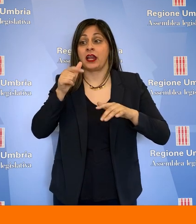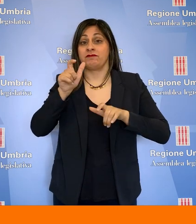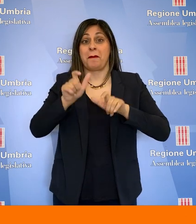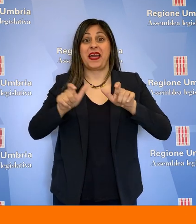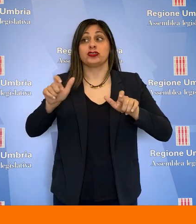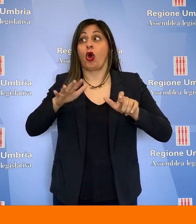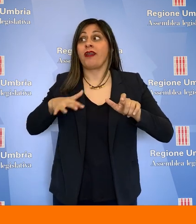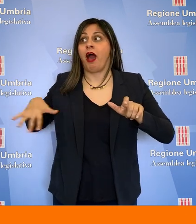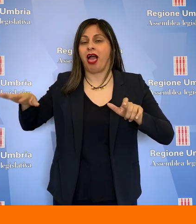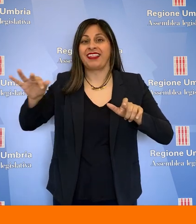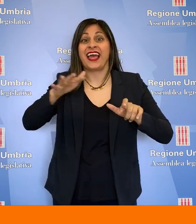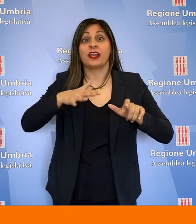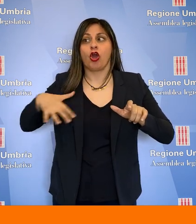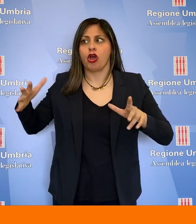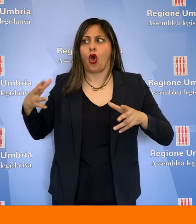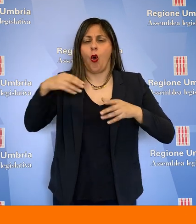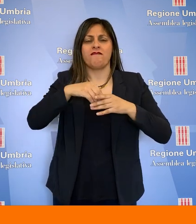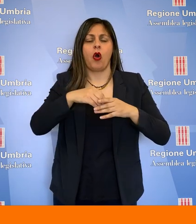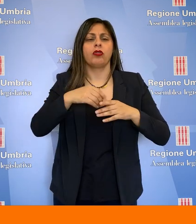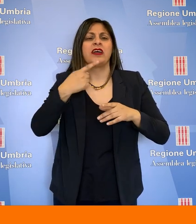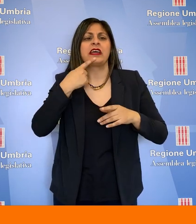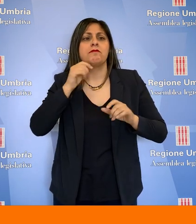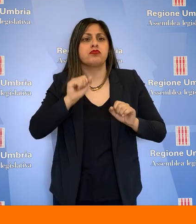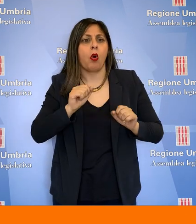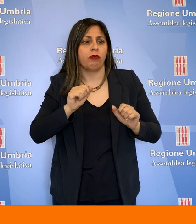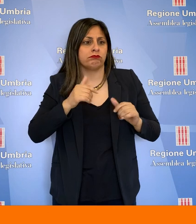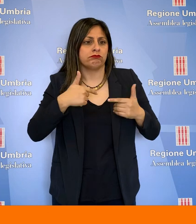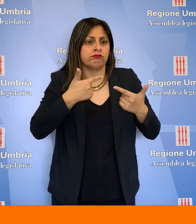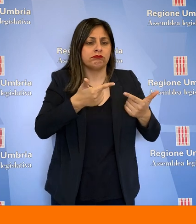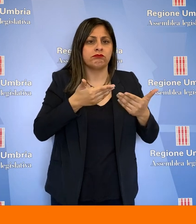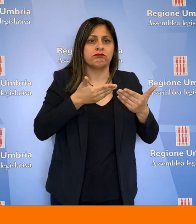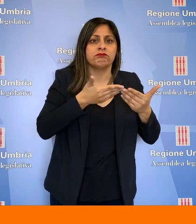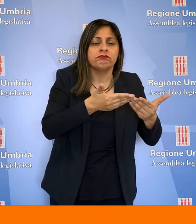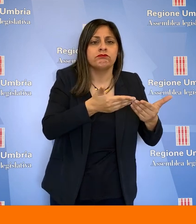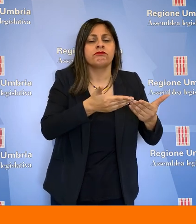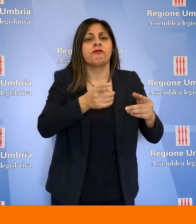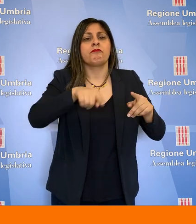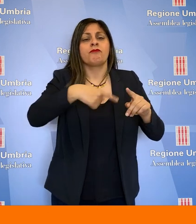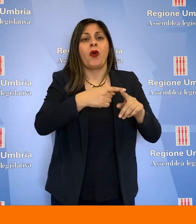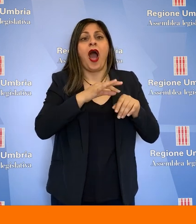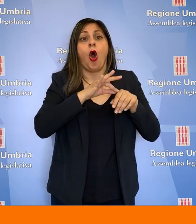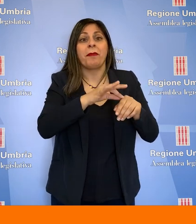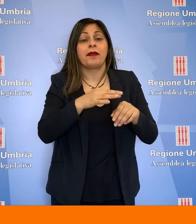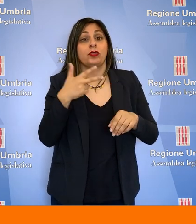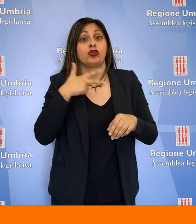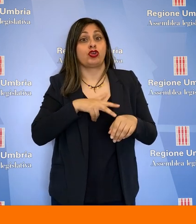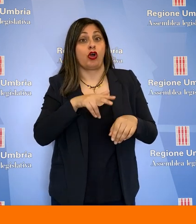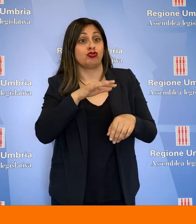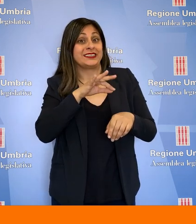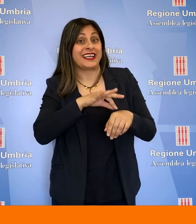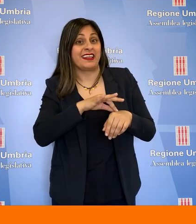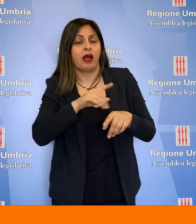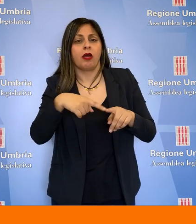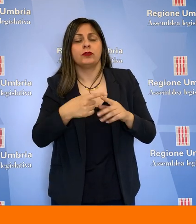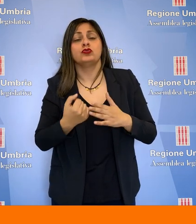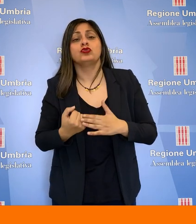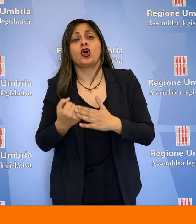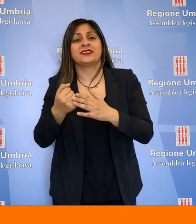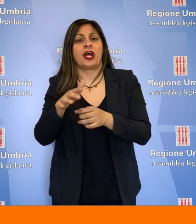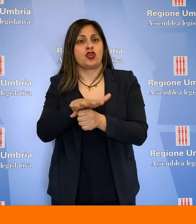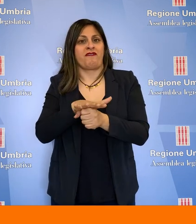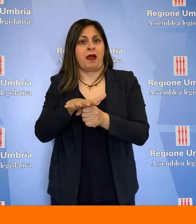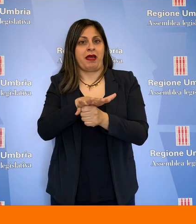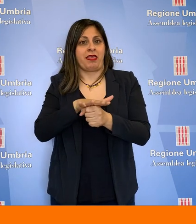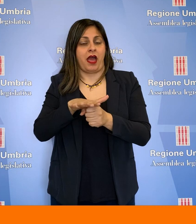personale presente sul territorio in grado di fornire assistenza sanitaria, accompagnamento sociosanitario e sostegno familiare.